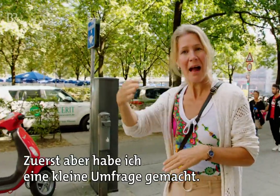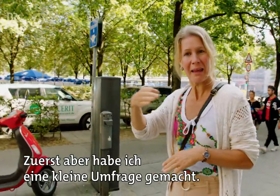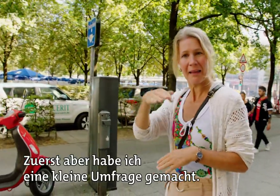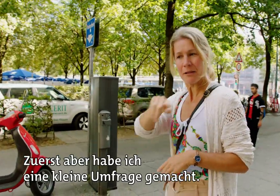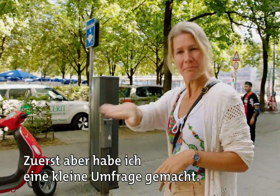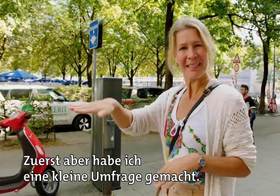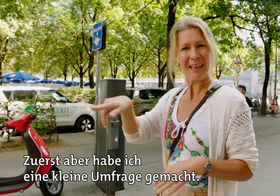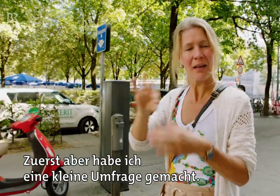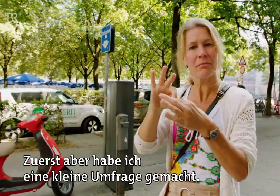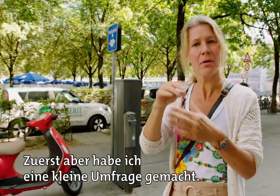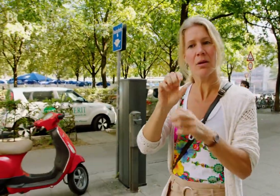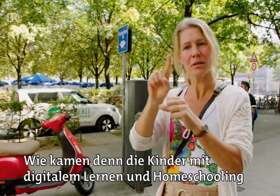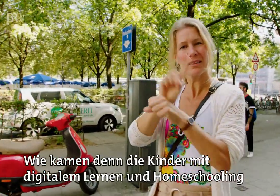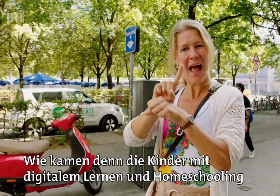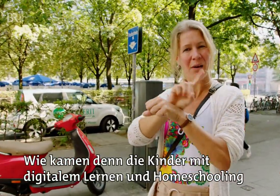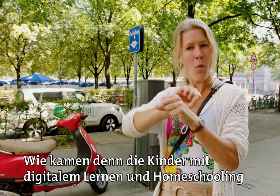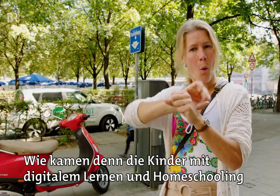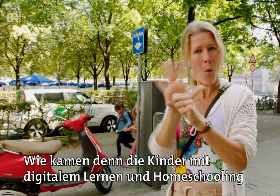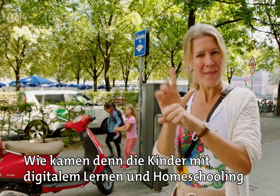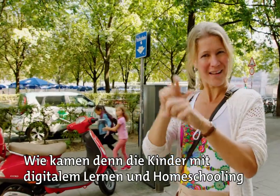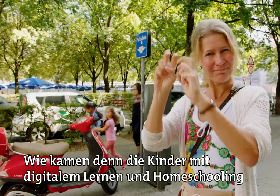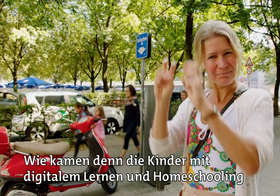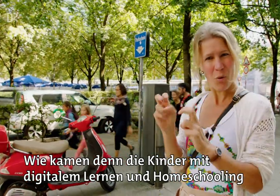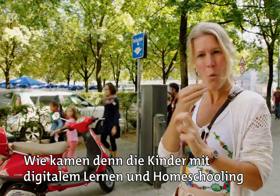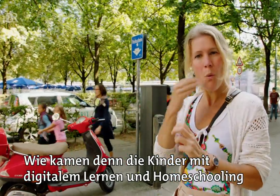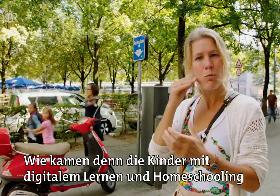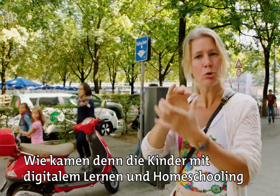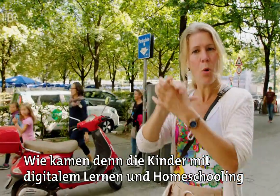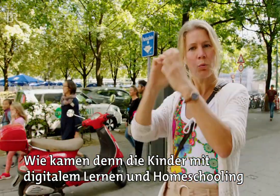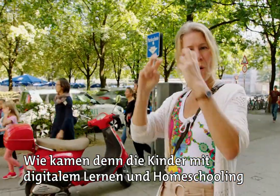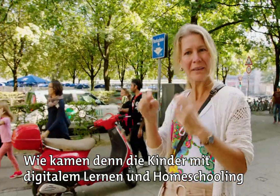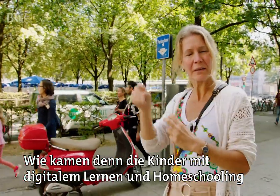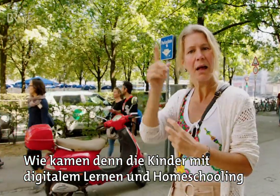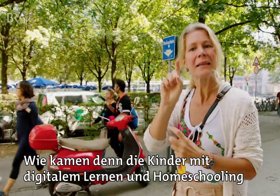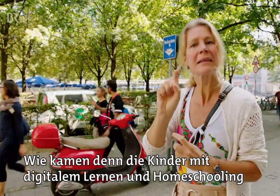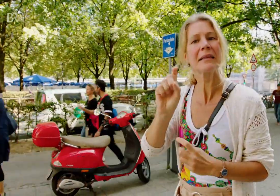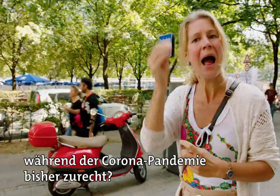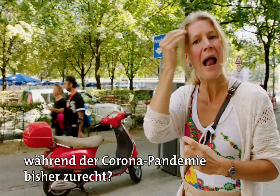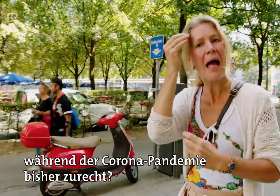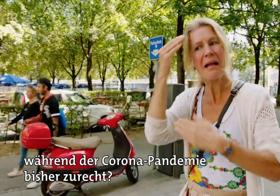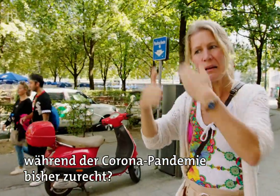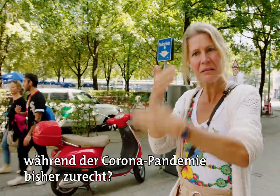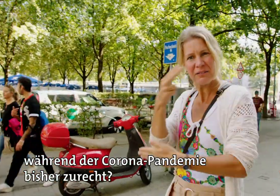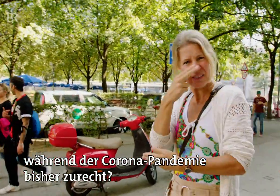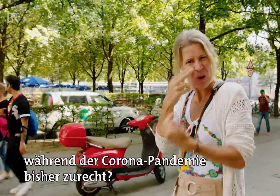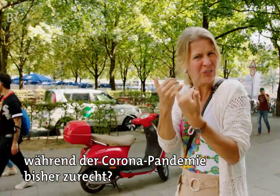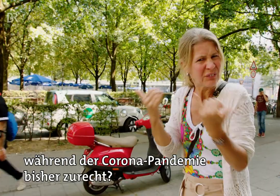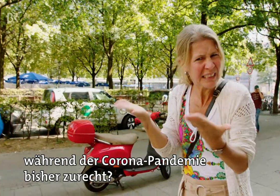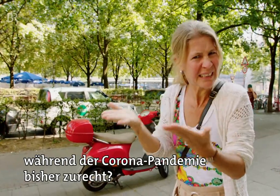habe ich eine kleine Umfrage gemacht. Wie kamen denn die Kinder mit digitalem Lernen und Homeschooling während der Corona-Pandemie bisher